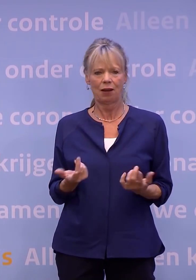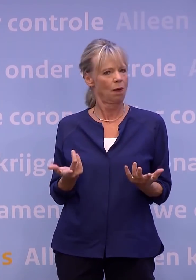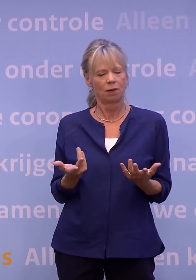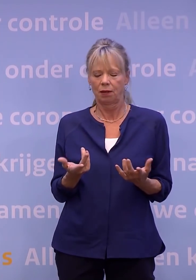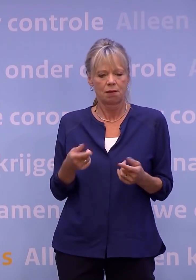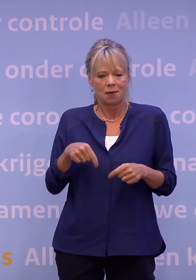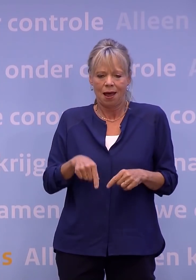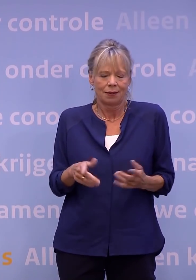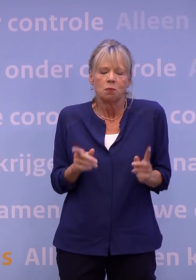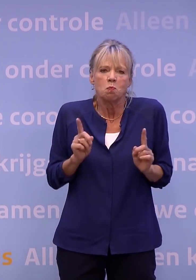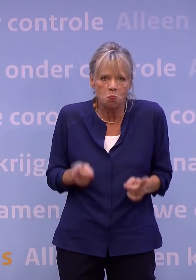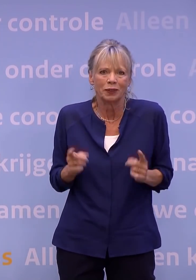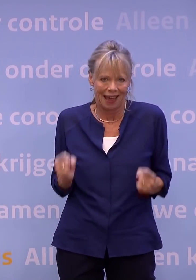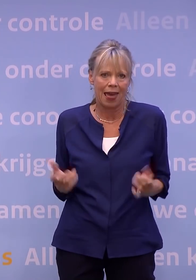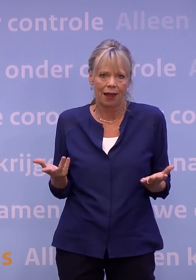om liever koekjes te bakken.